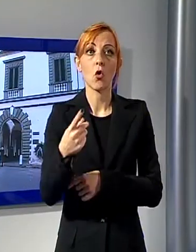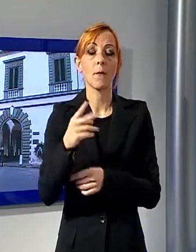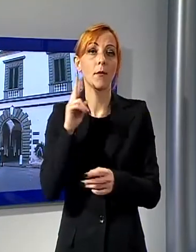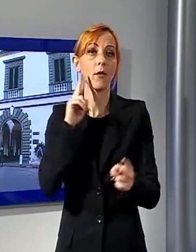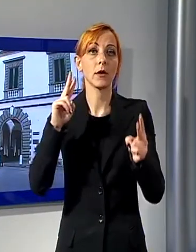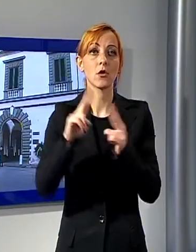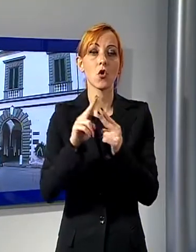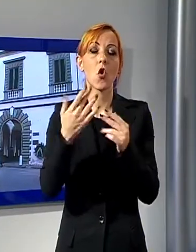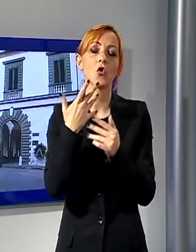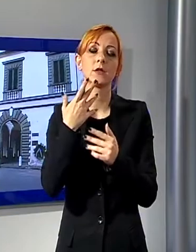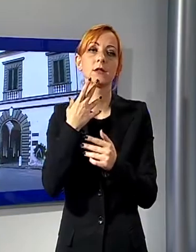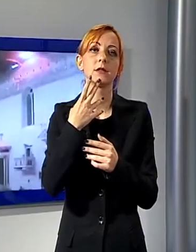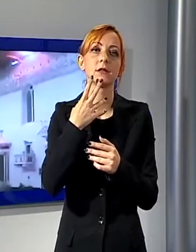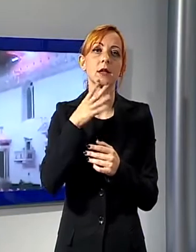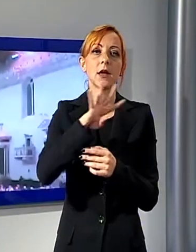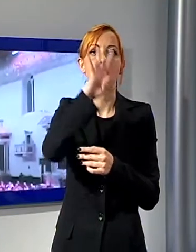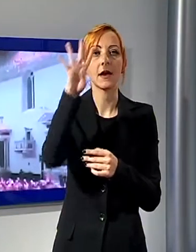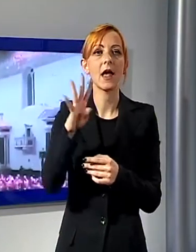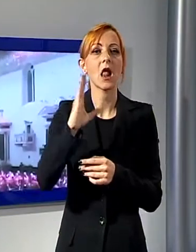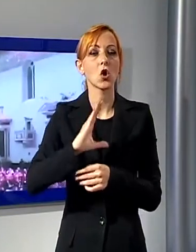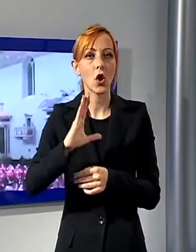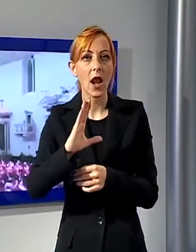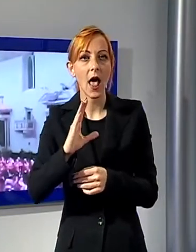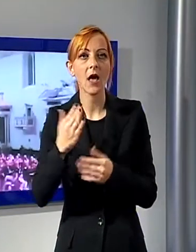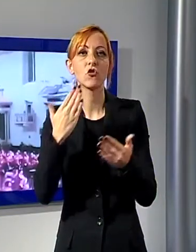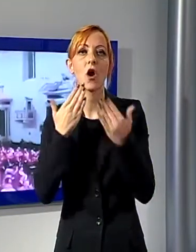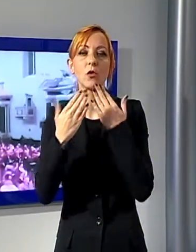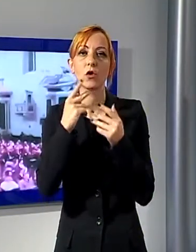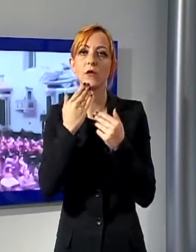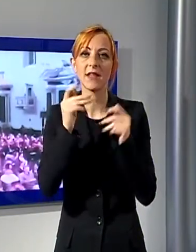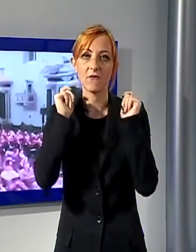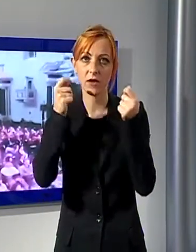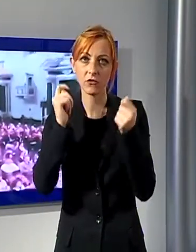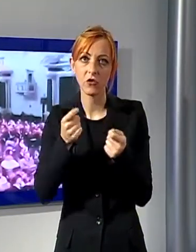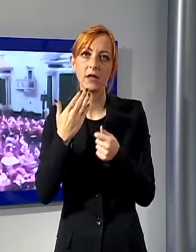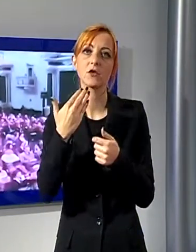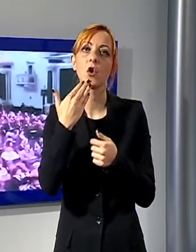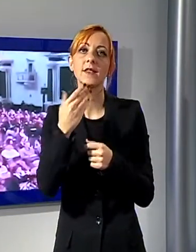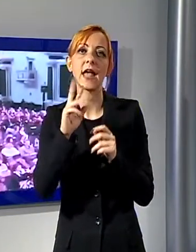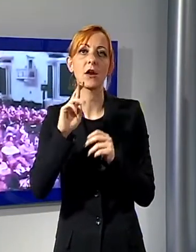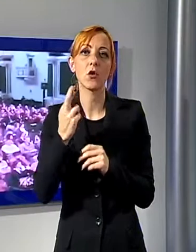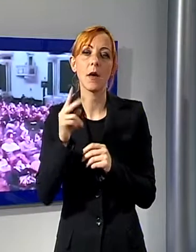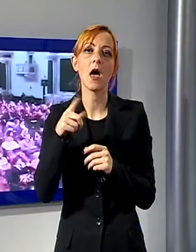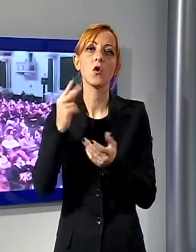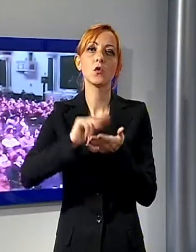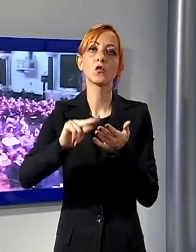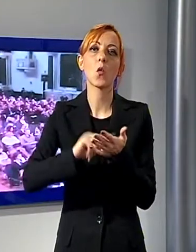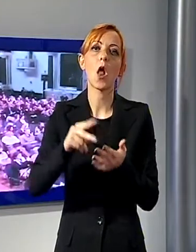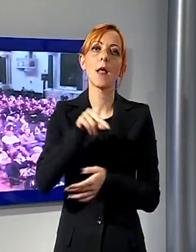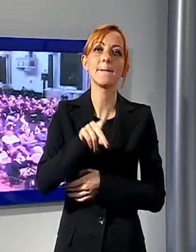negli Auditorium San Francesco e San Romano e al Liceo Artistico e Musicale Passaglia. Tra gli eventi più importanti il convegno sulla